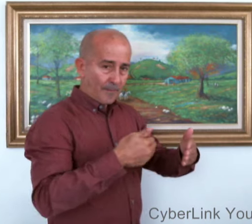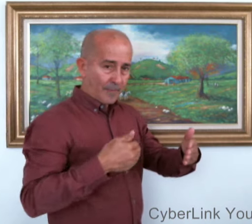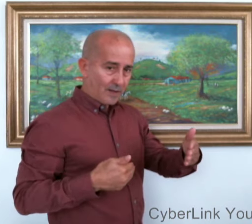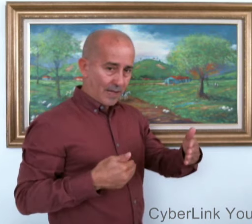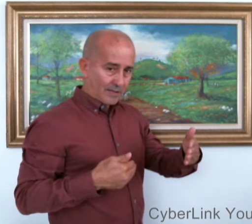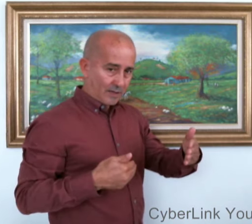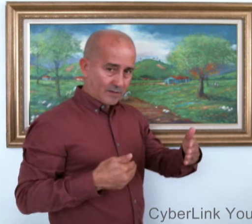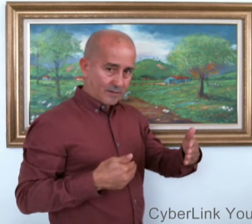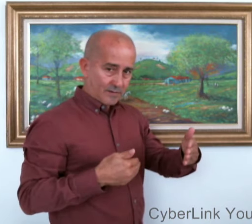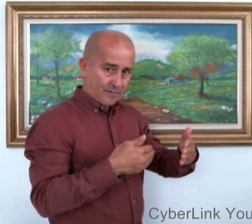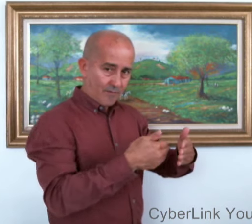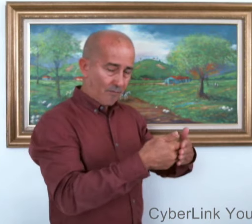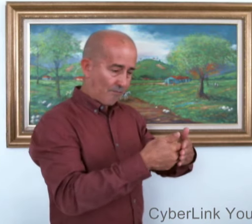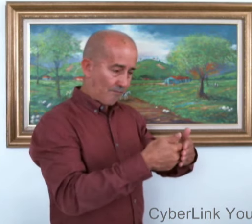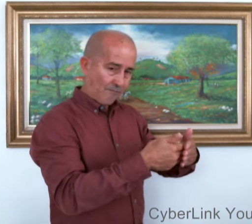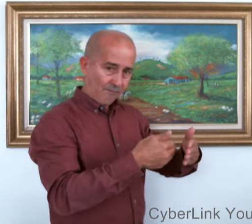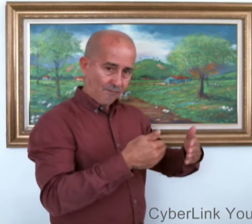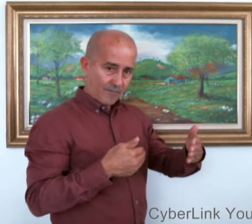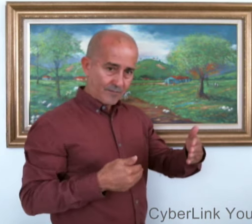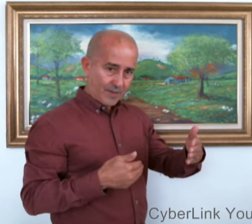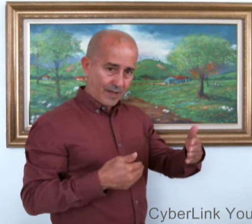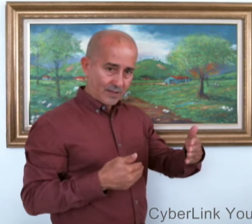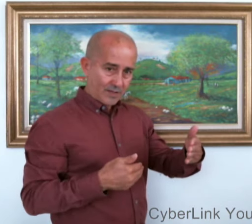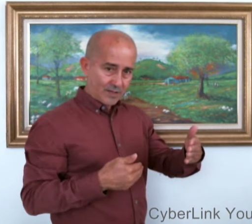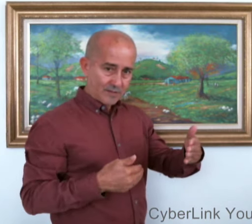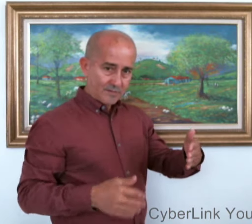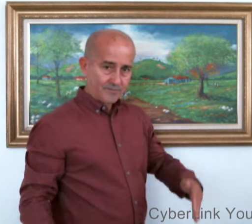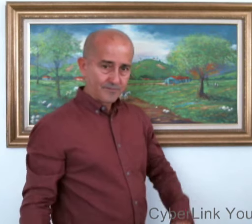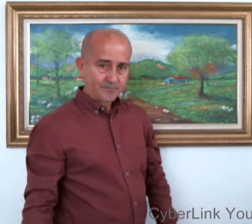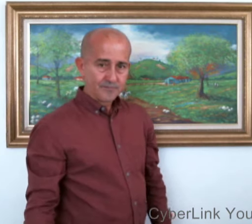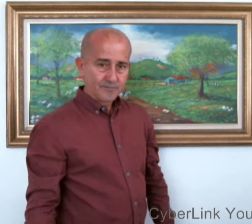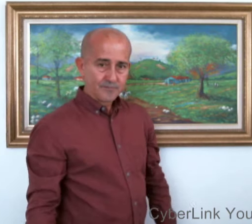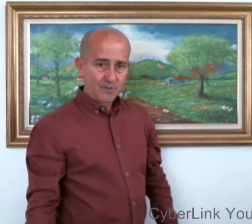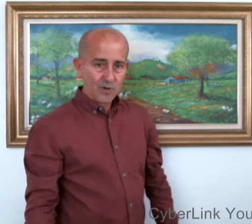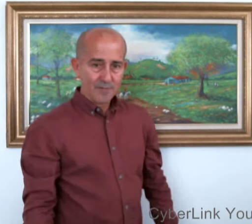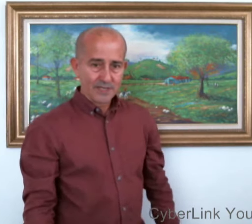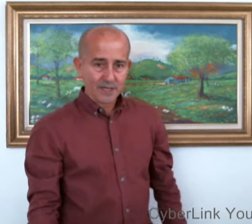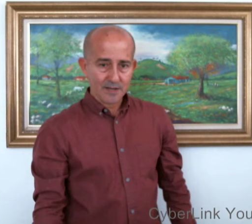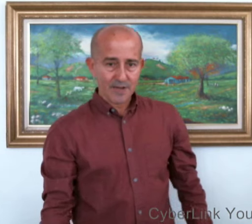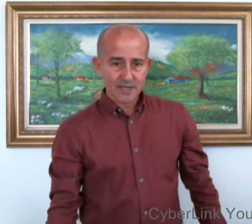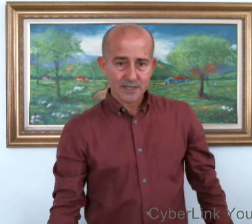Antes. Antes. Pasar la página.